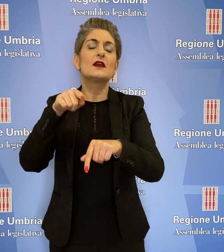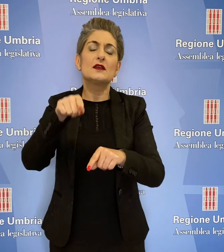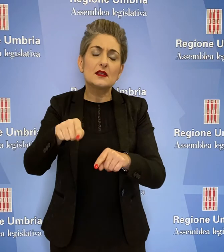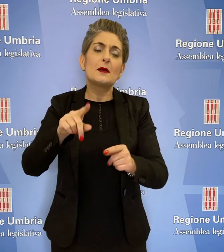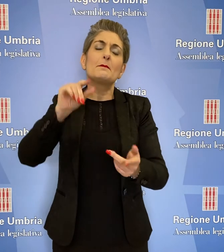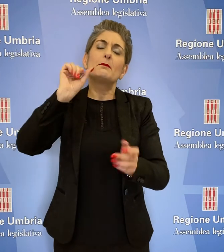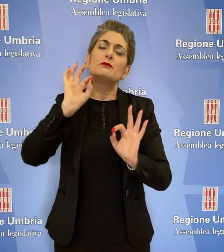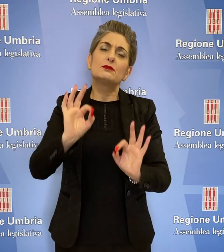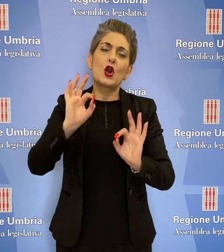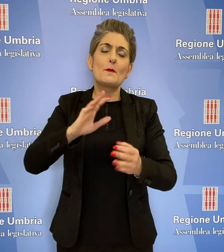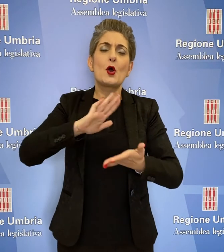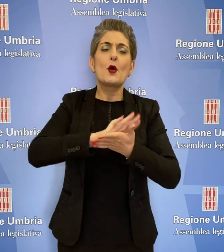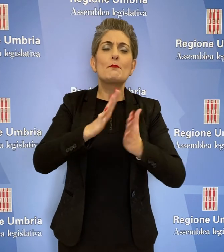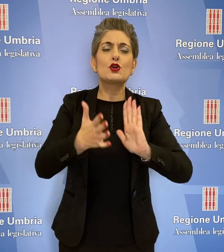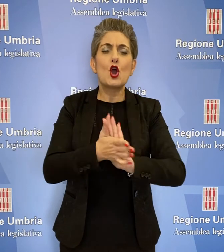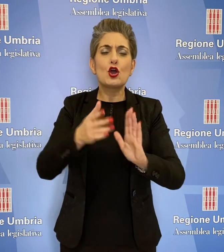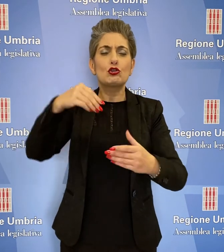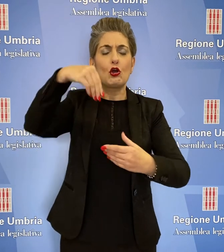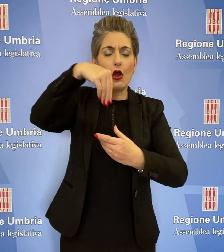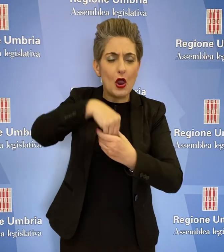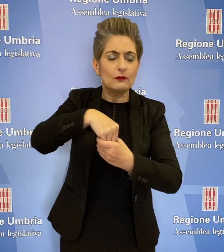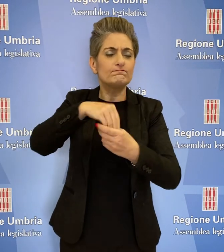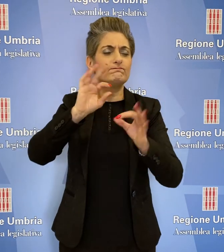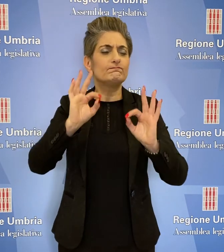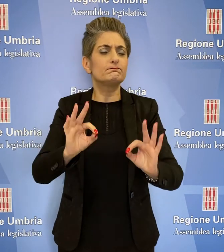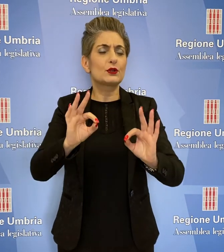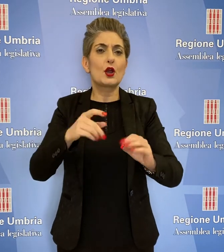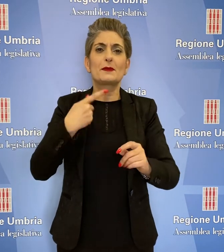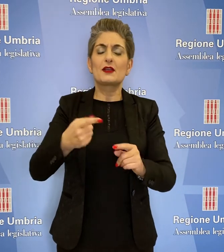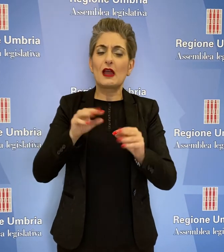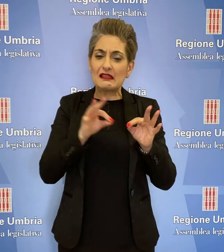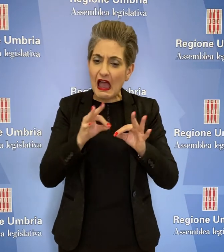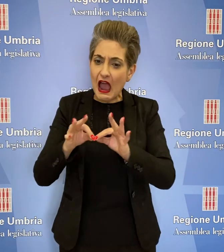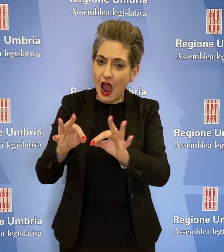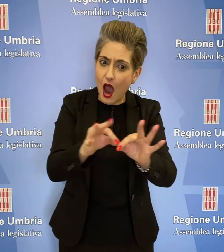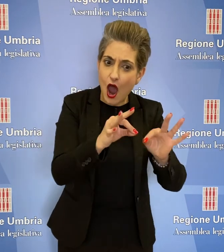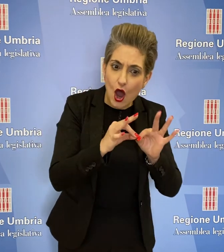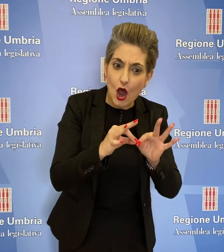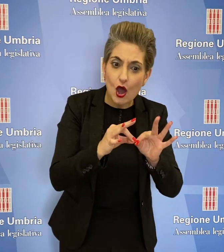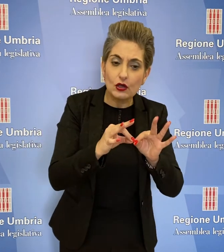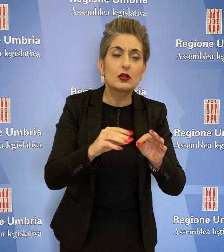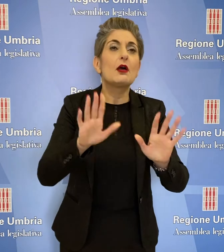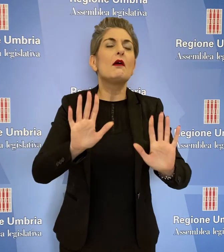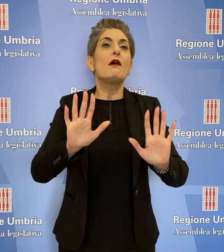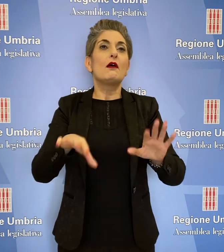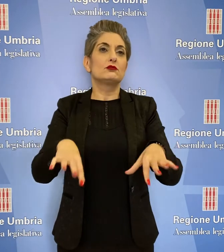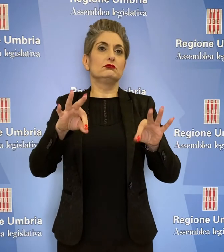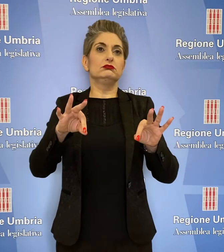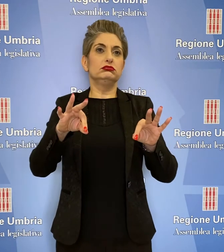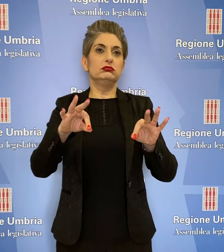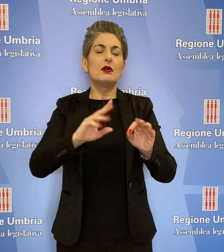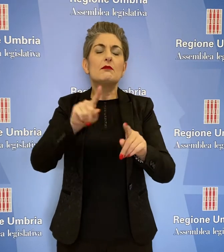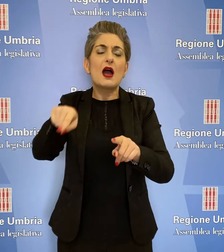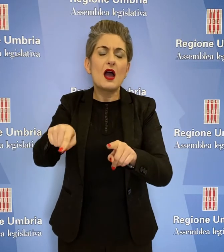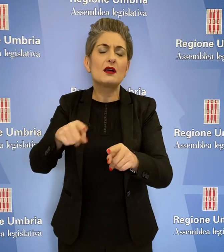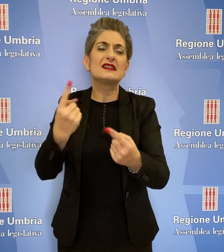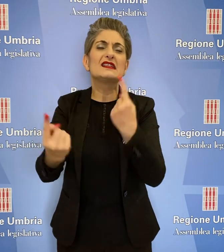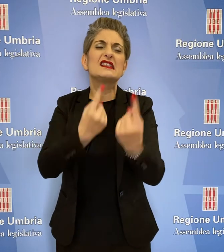un protocollo in cui viene definita una dichiarazione di intenti. Ma poi è rientrata nella vicenda